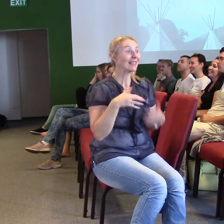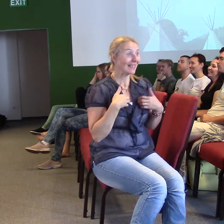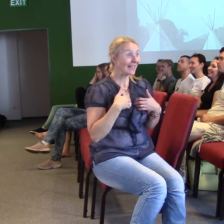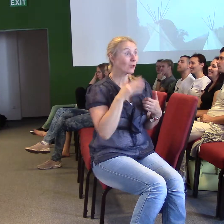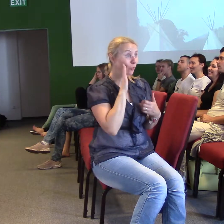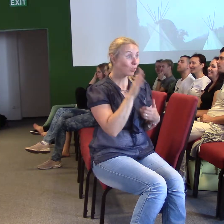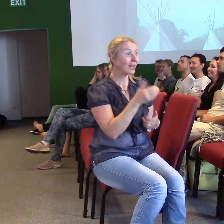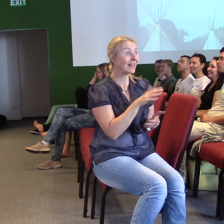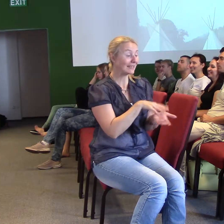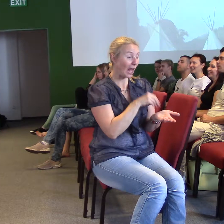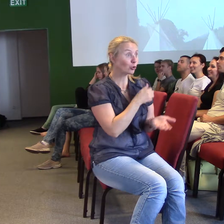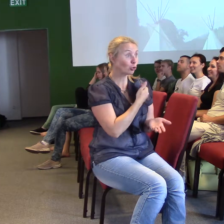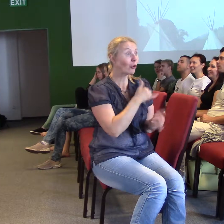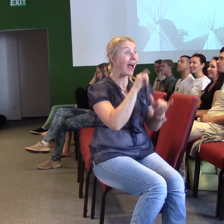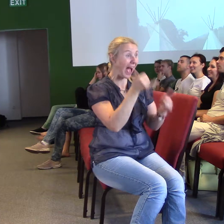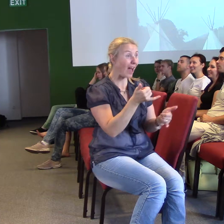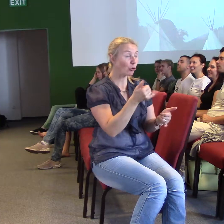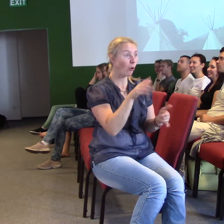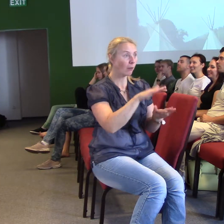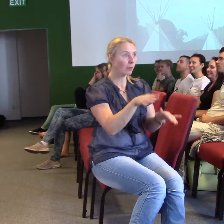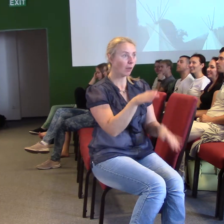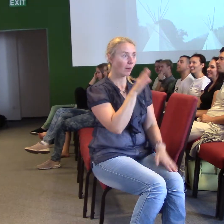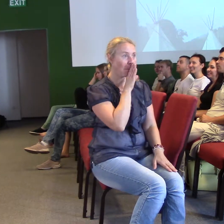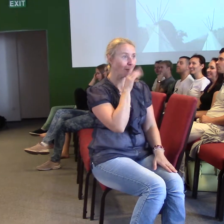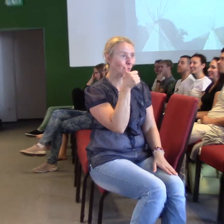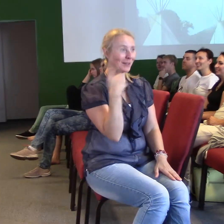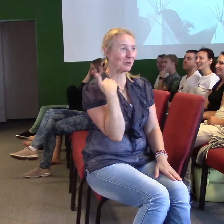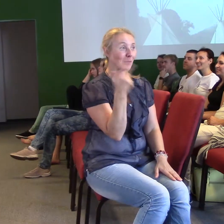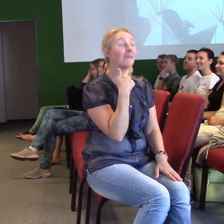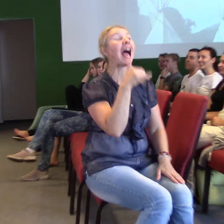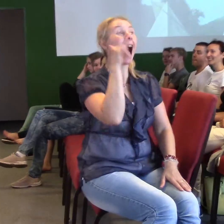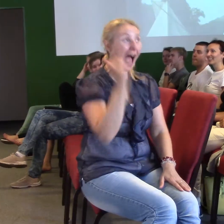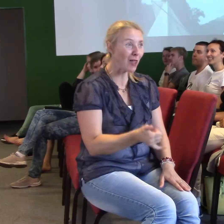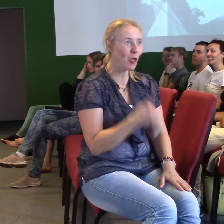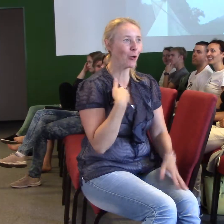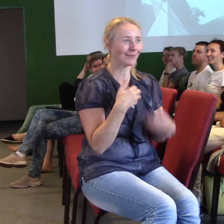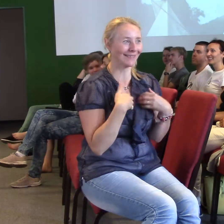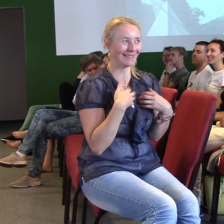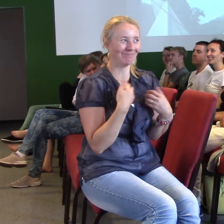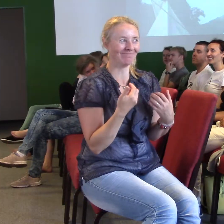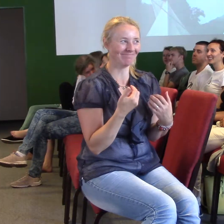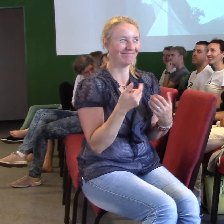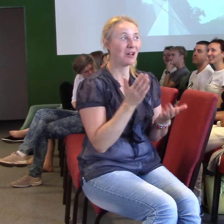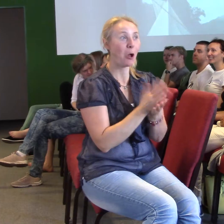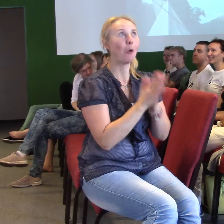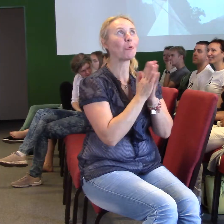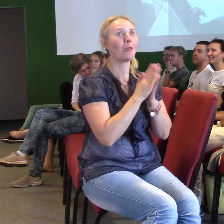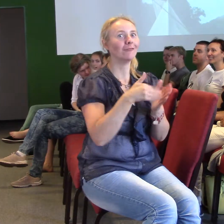Takže je před váma nový školní rok a je to, ať chcete nebo nechcete, hláška z jednoho